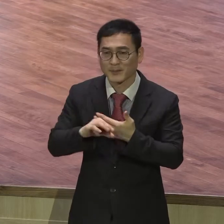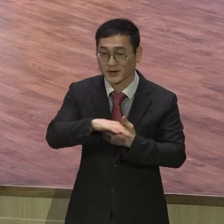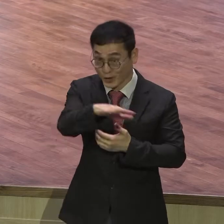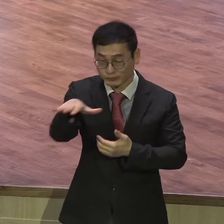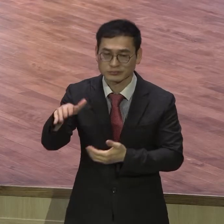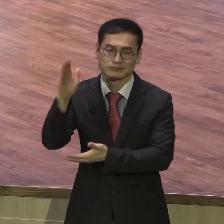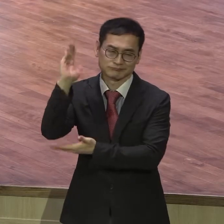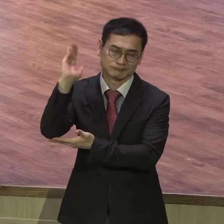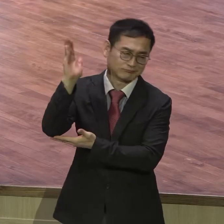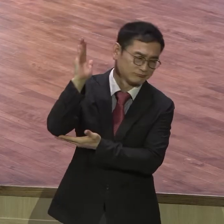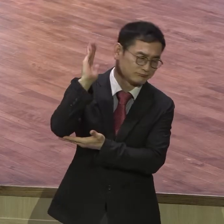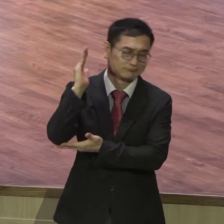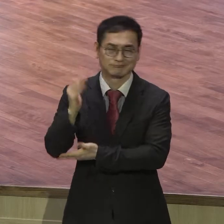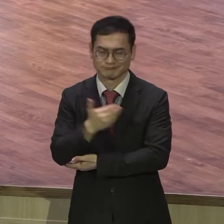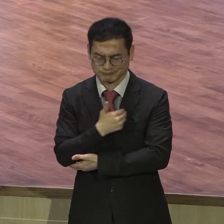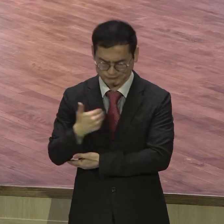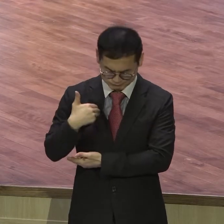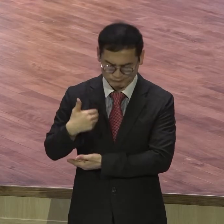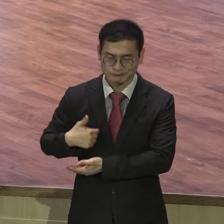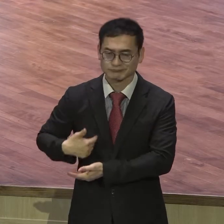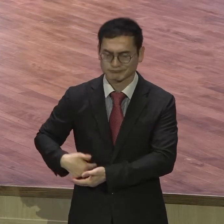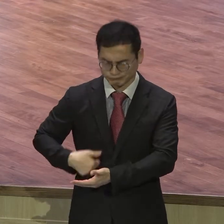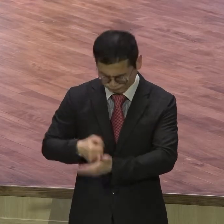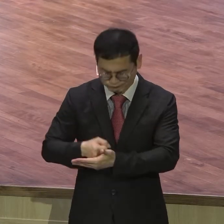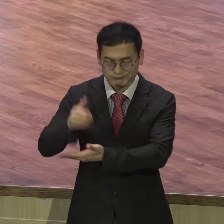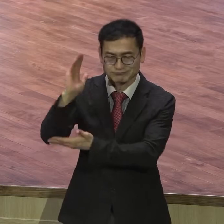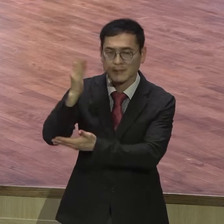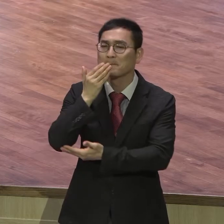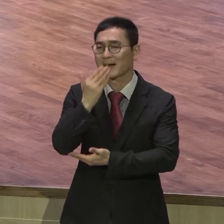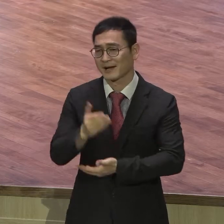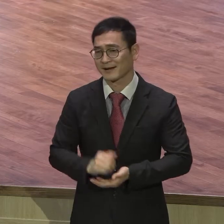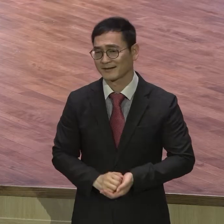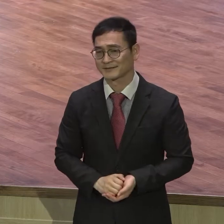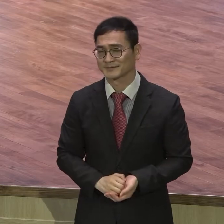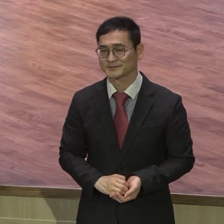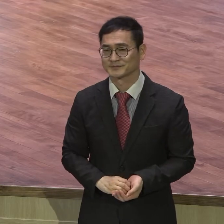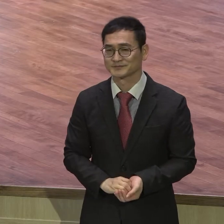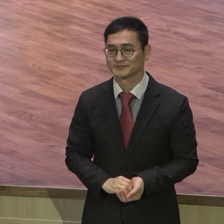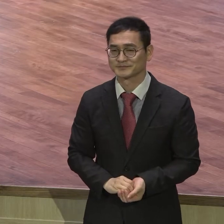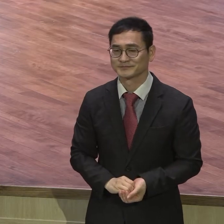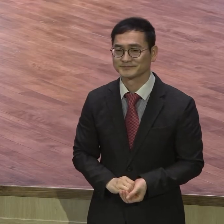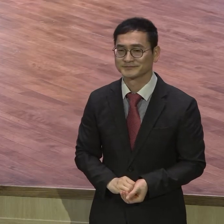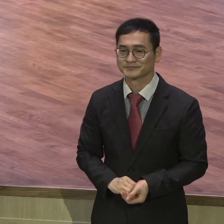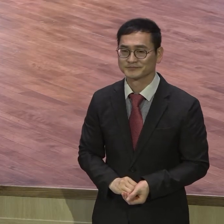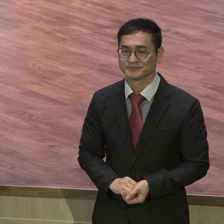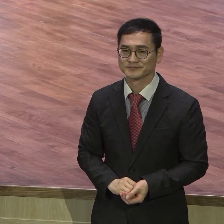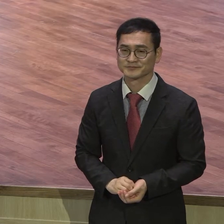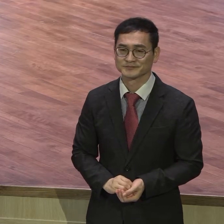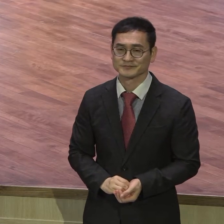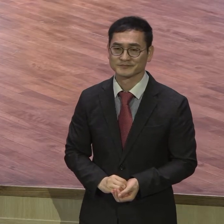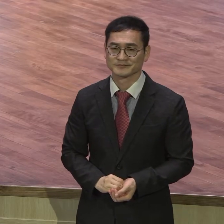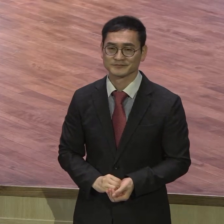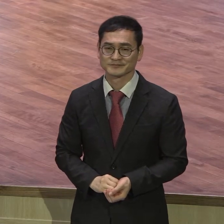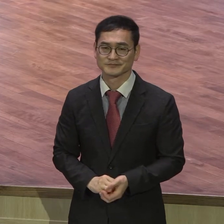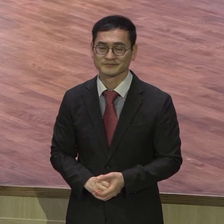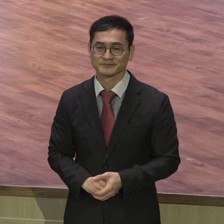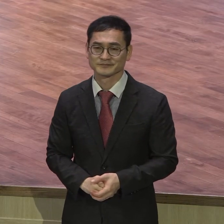준비하고 있기 때문에 아멘 그래서 여러분이요 이렇게 정말로 말씀을 잘 그렇게